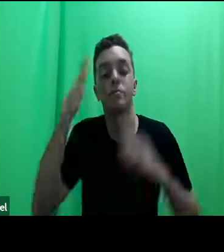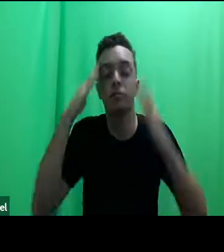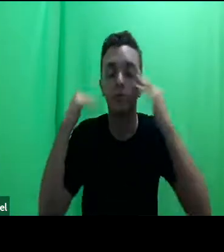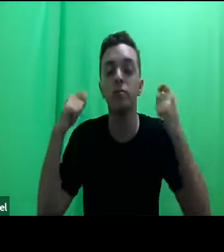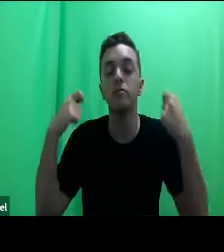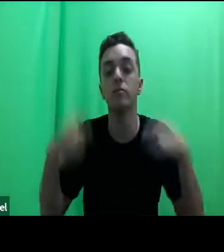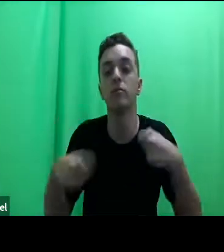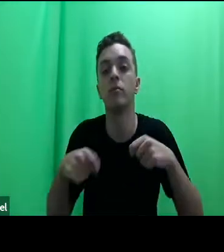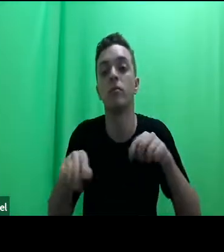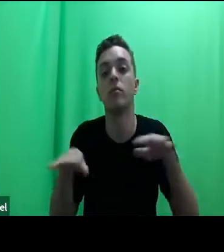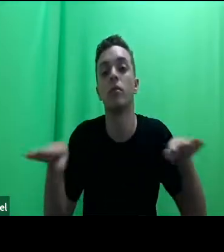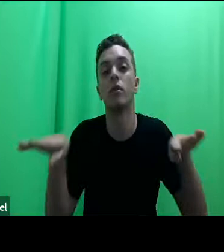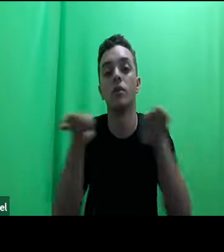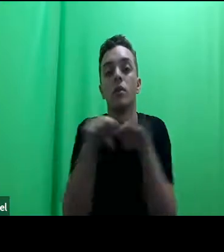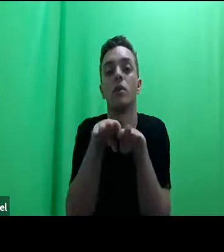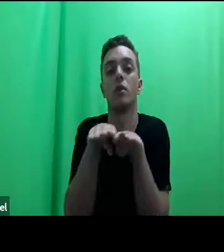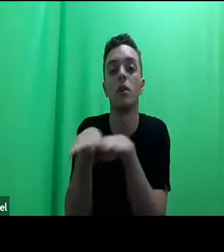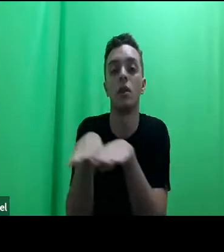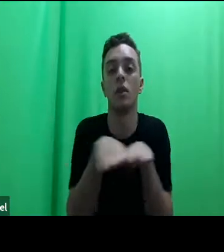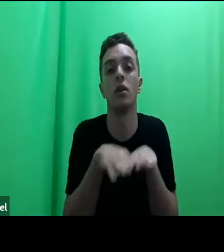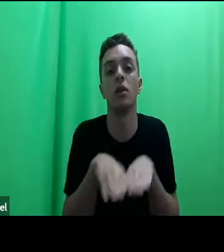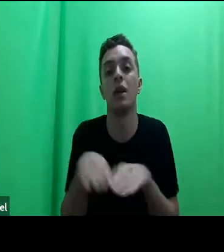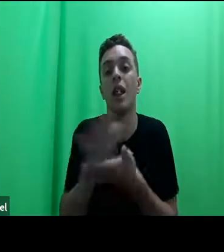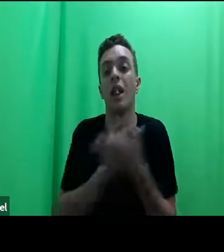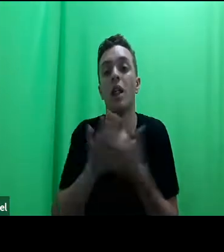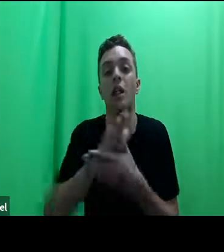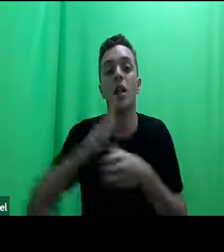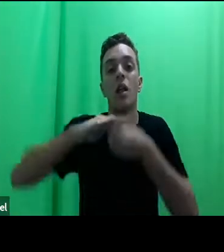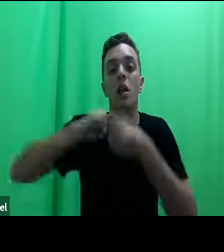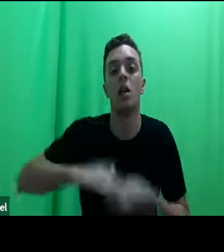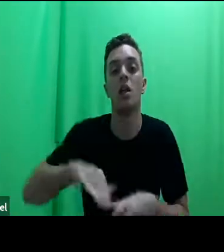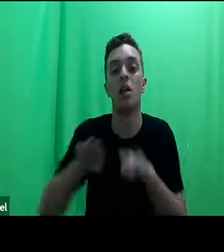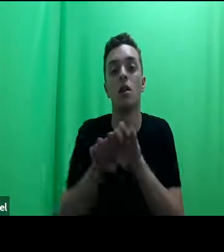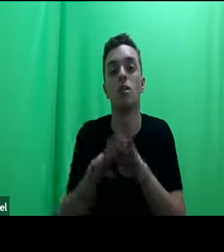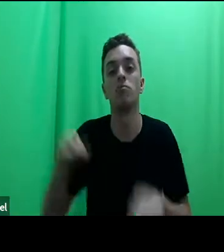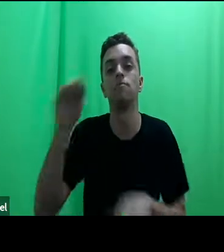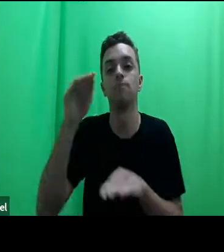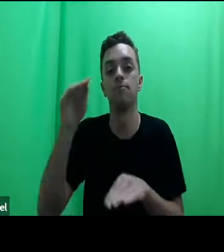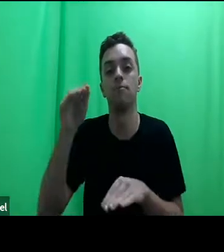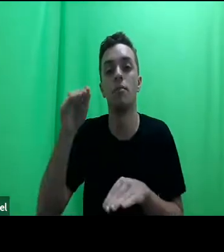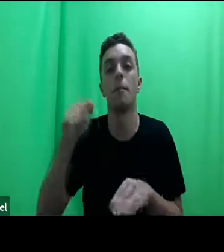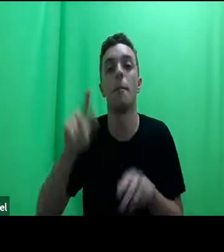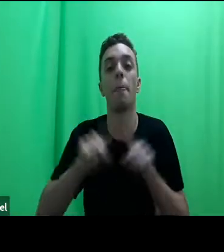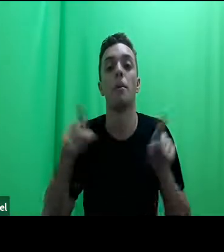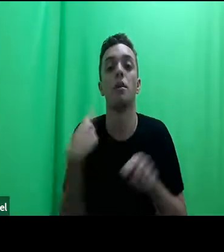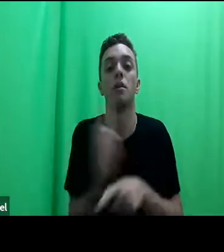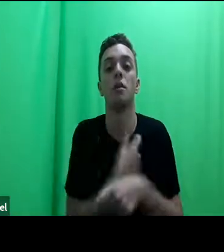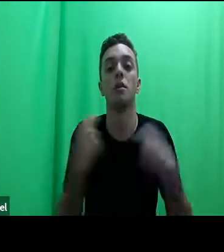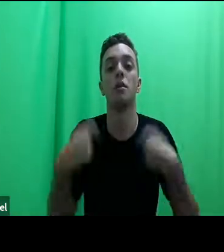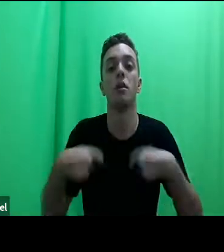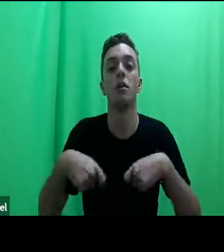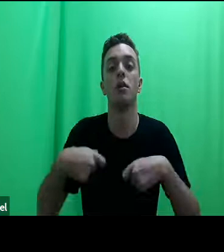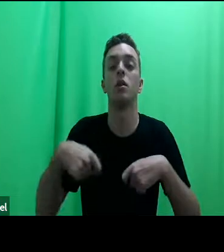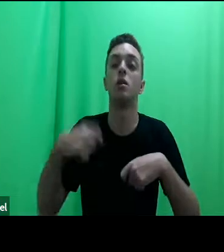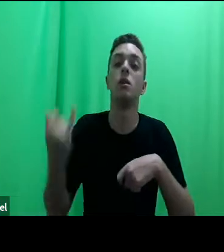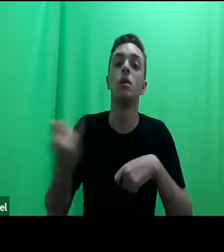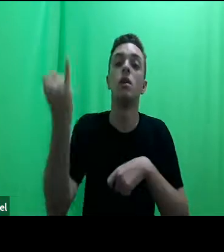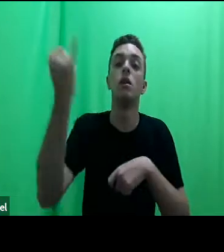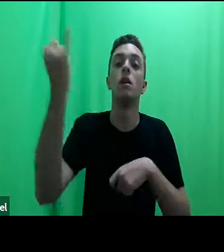legitimidade para participar de debates epistemológicos, mas que devem, é importante que sejam